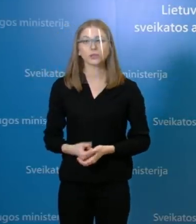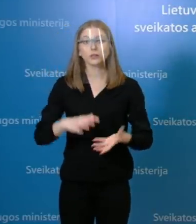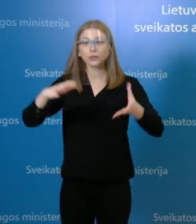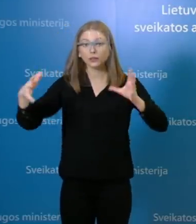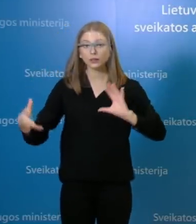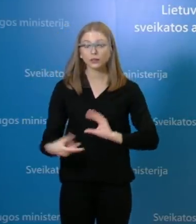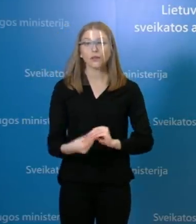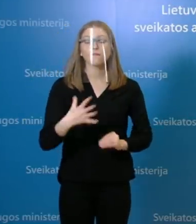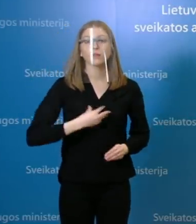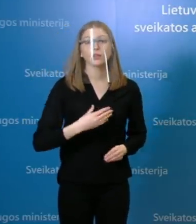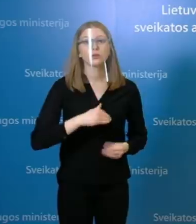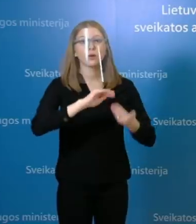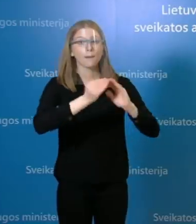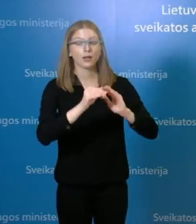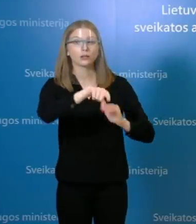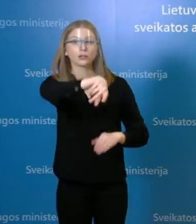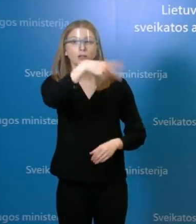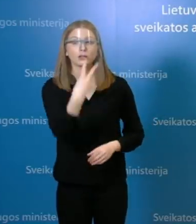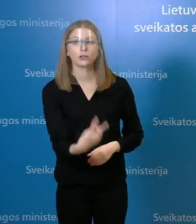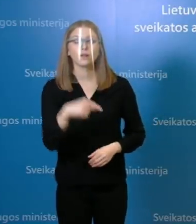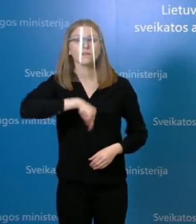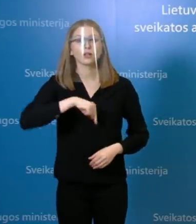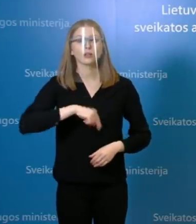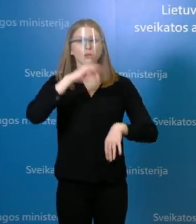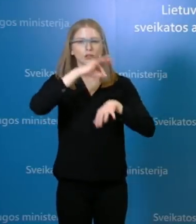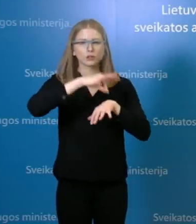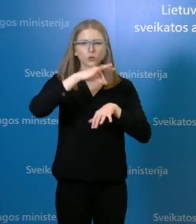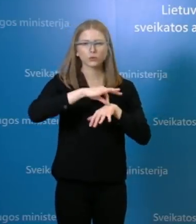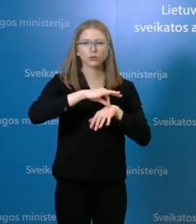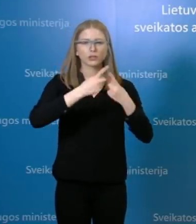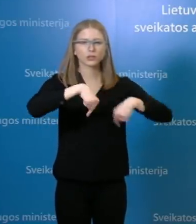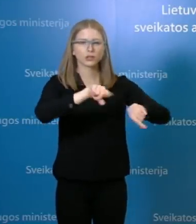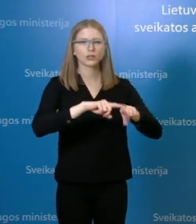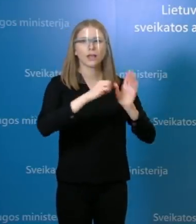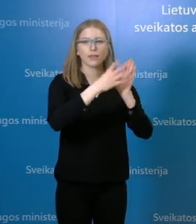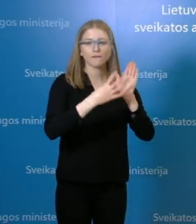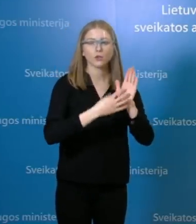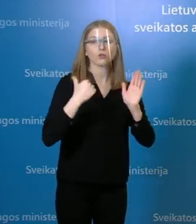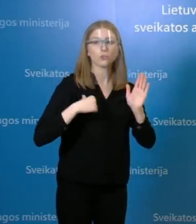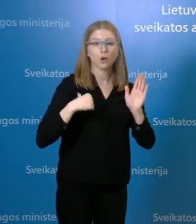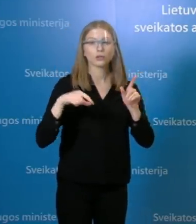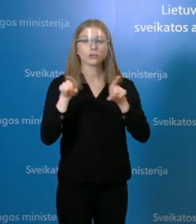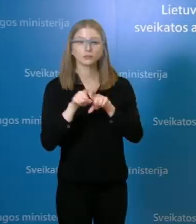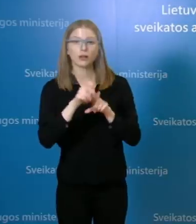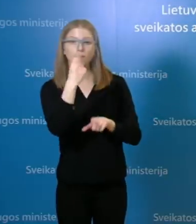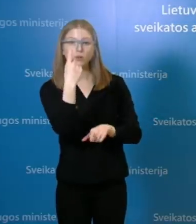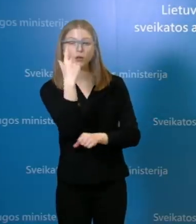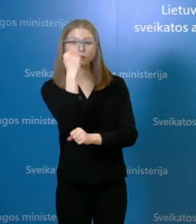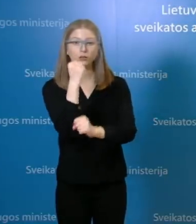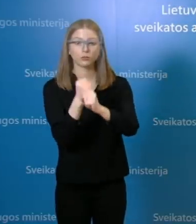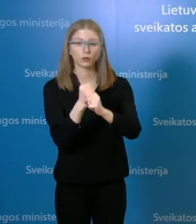klinikinės ligonės vidaus ligų skyriuje patvirtinta 19 pacientų ir 11 darbuotojų COVID-19 ligą.